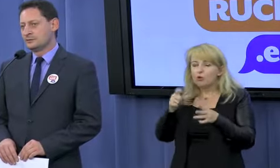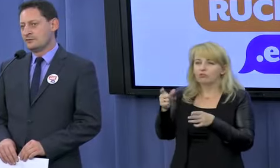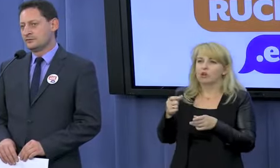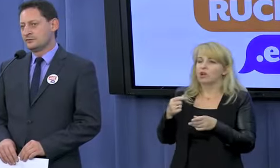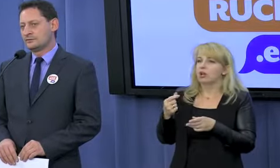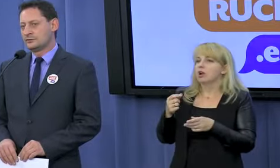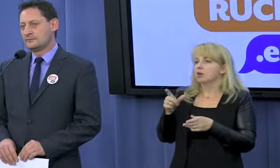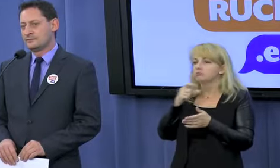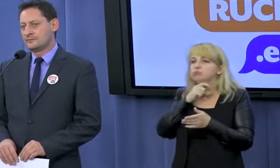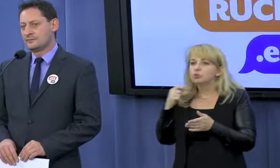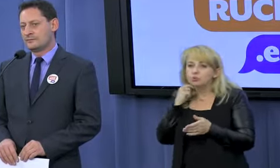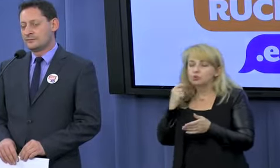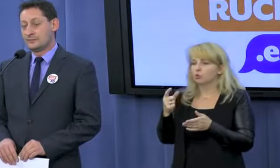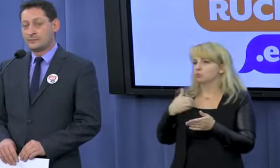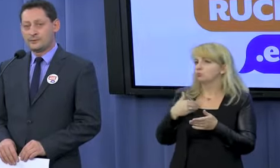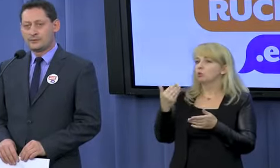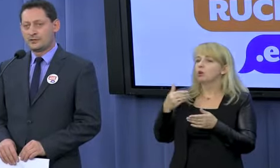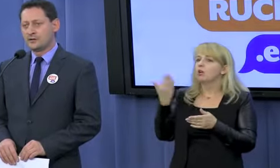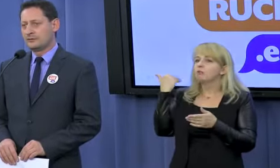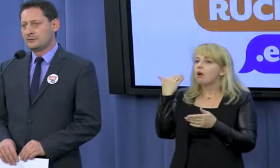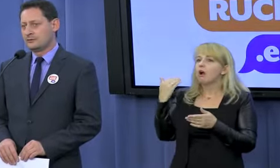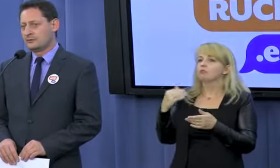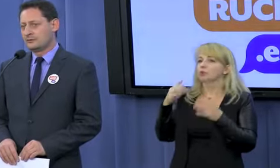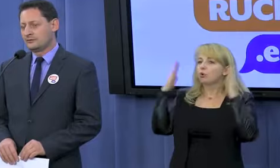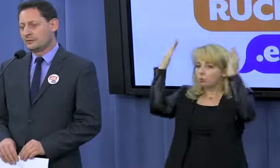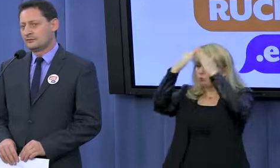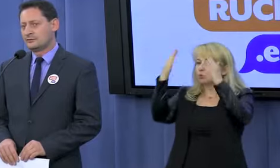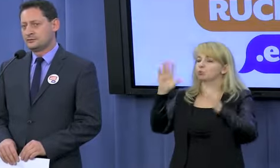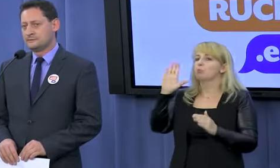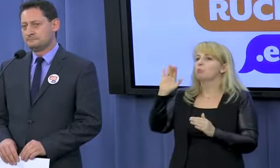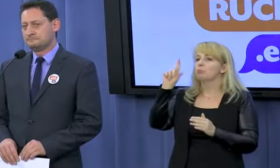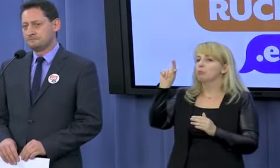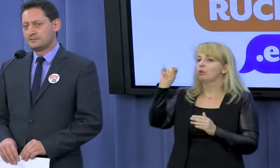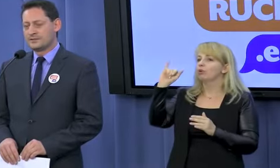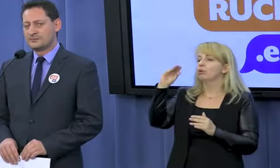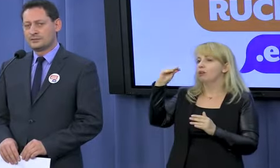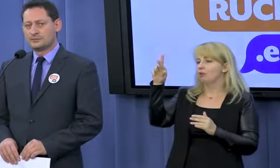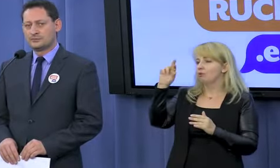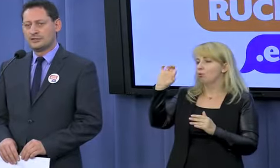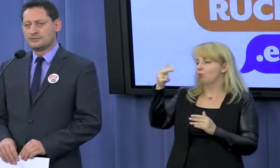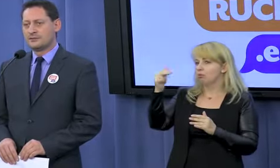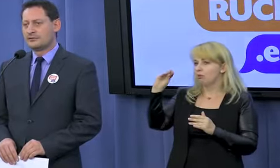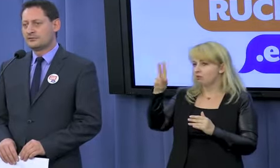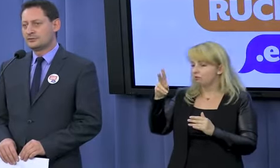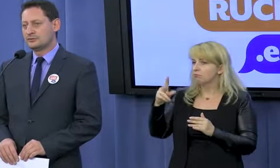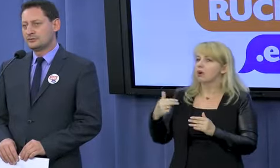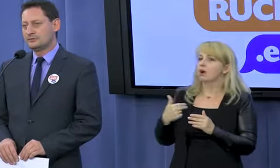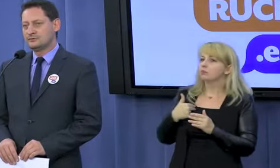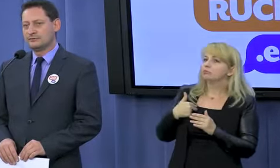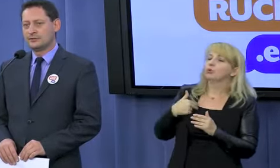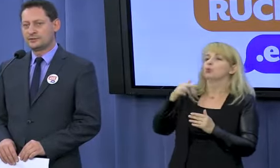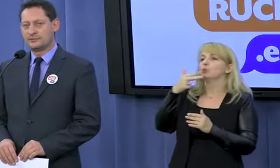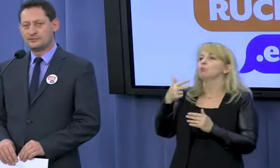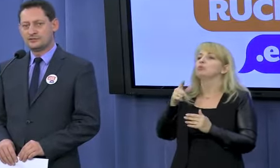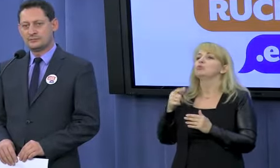z duchownych, biskupa Pierunka konkretnie, który stwierdził, że namiętności